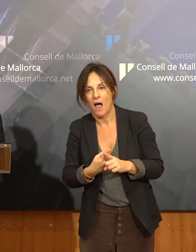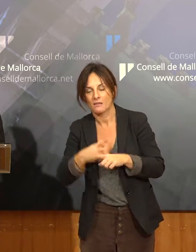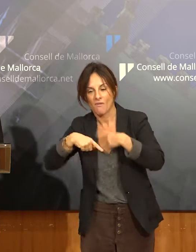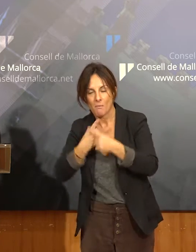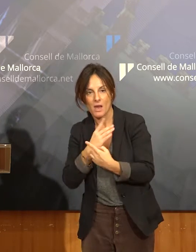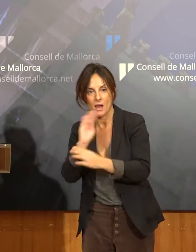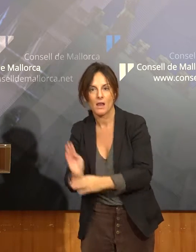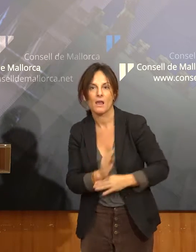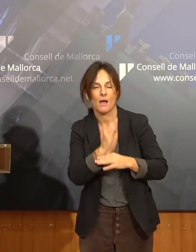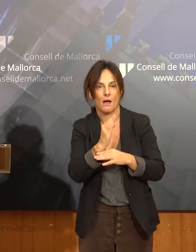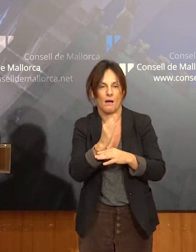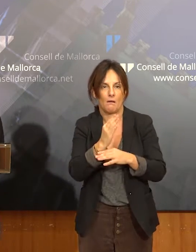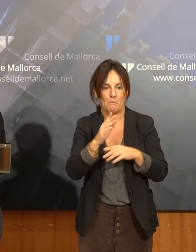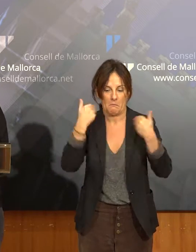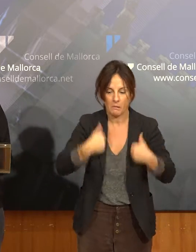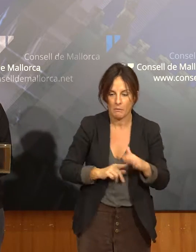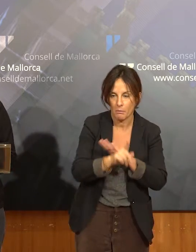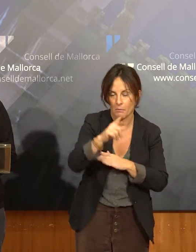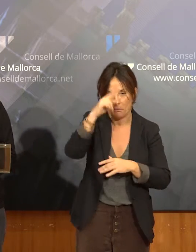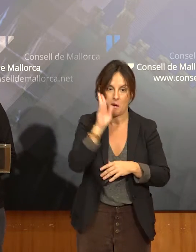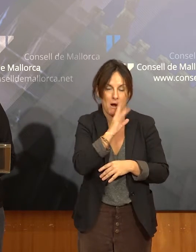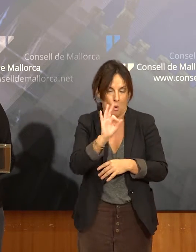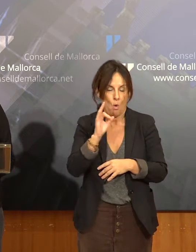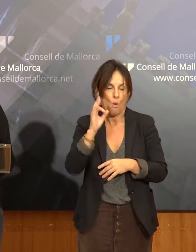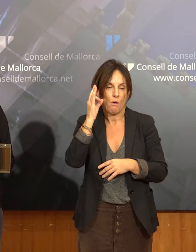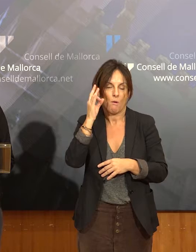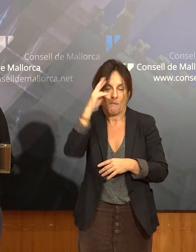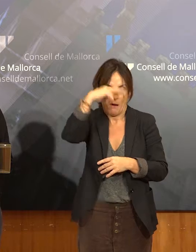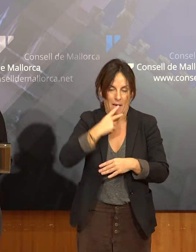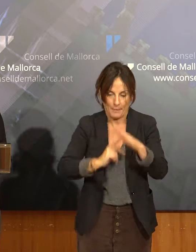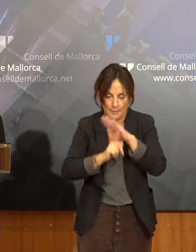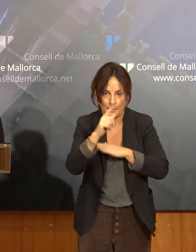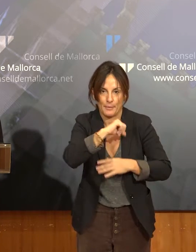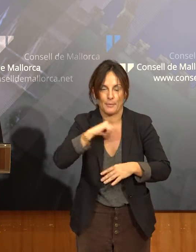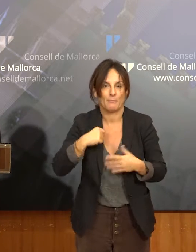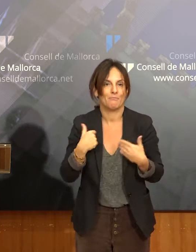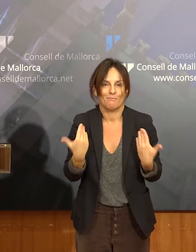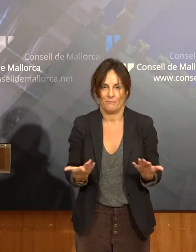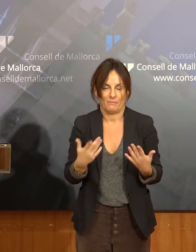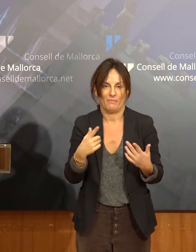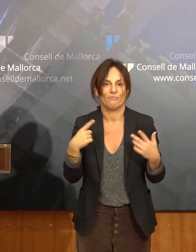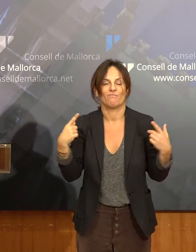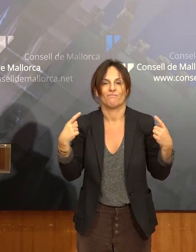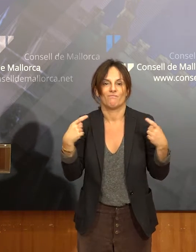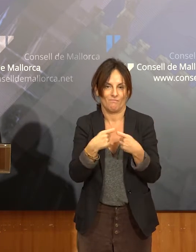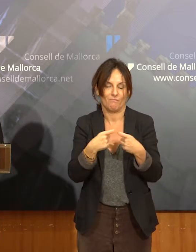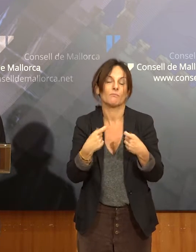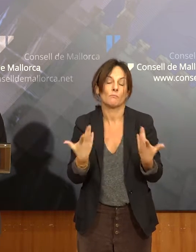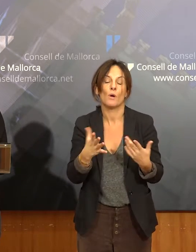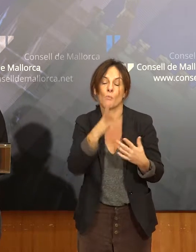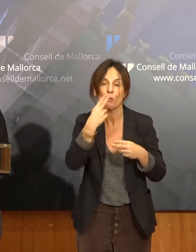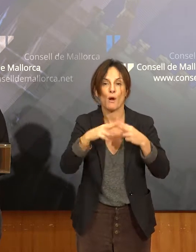desenvolupament de les madres i els pares. Llavors, crec que això és una de les coses que té encara la política molt per fer.